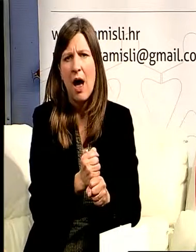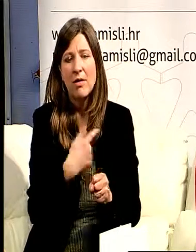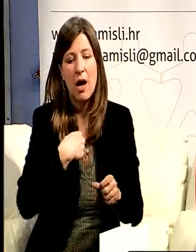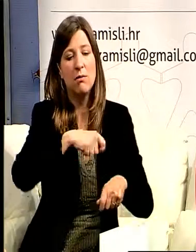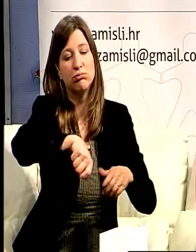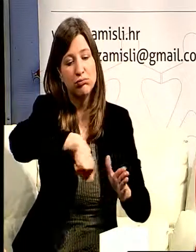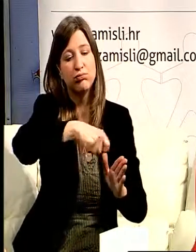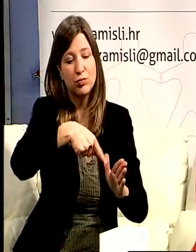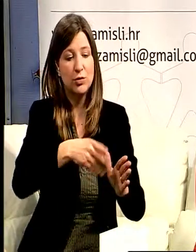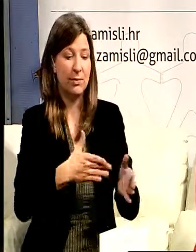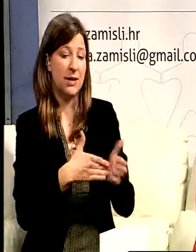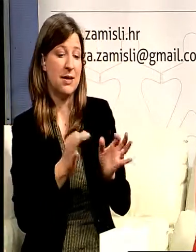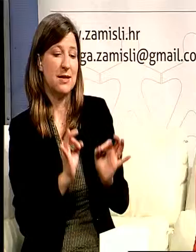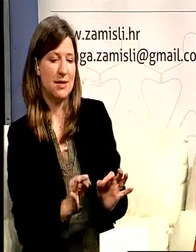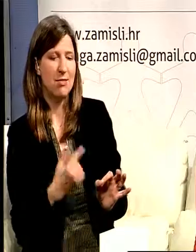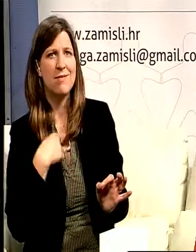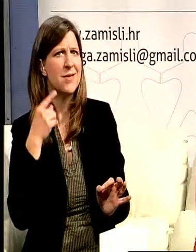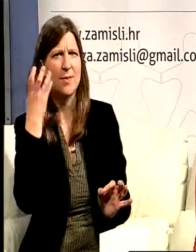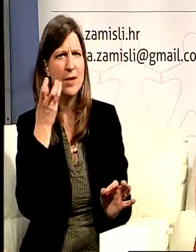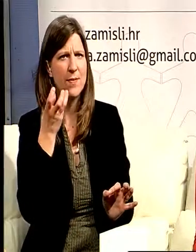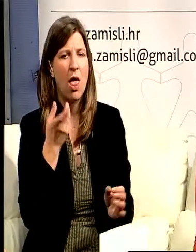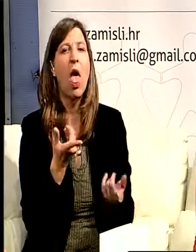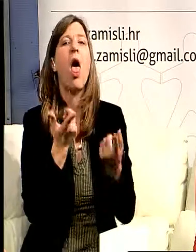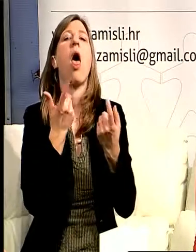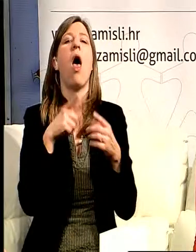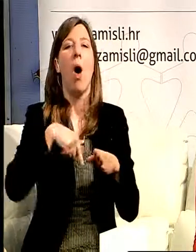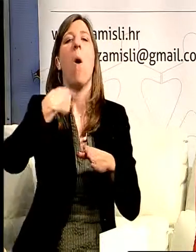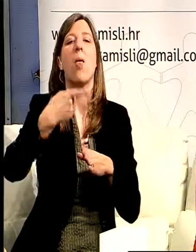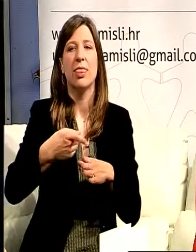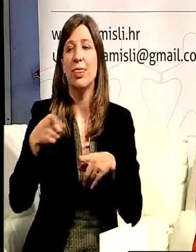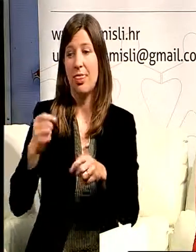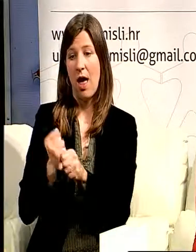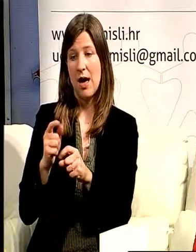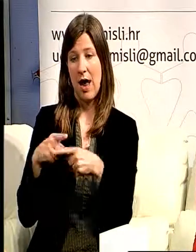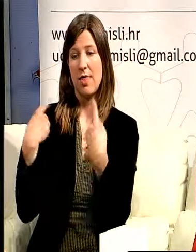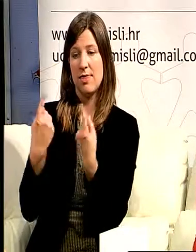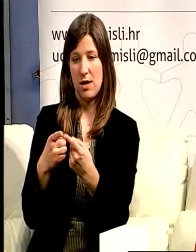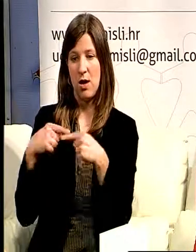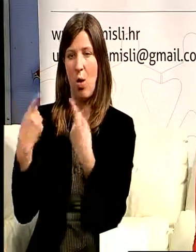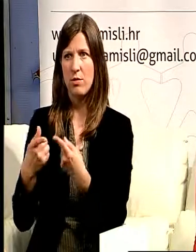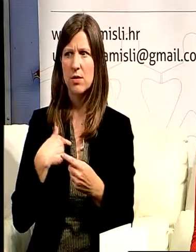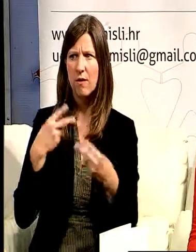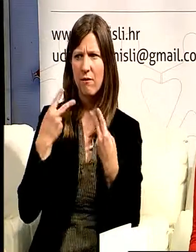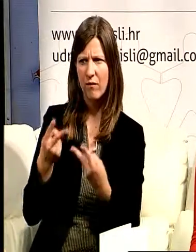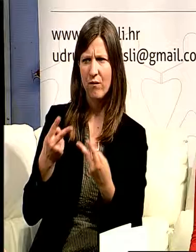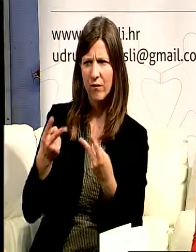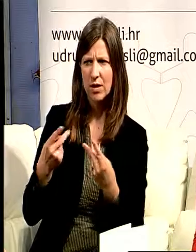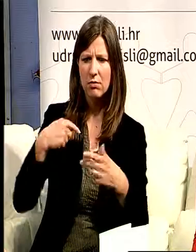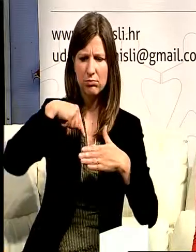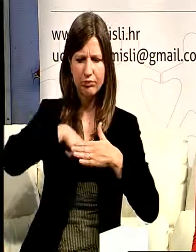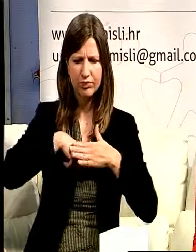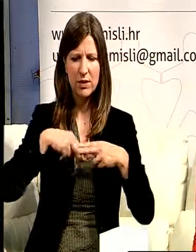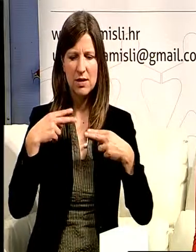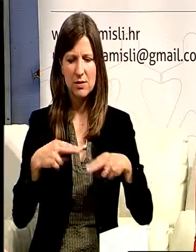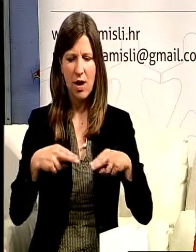sigurno. Međutim, mi kad smo počeli s radionicama, nekako jedan po jedan taj strah smo razbijali i danas